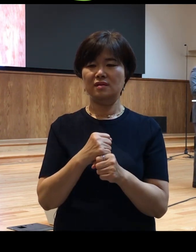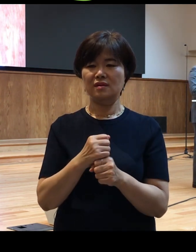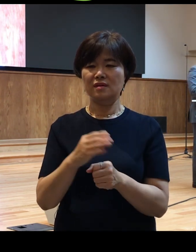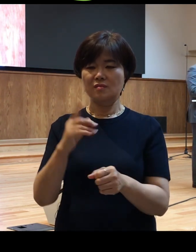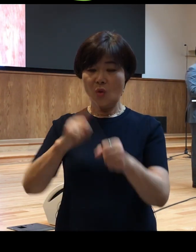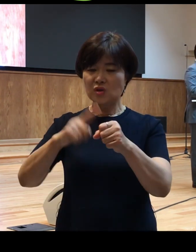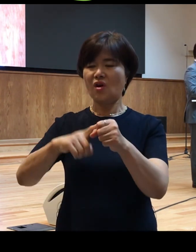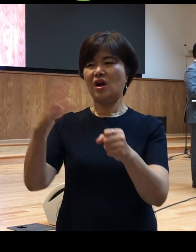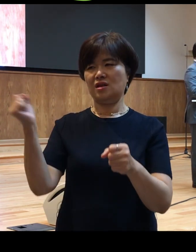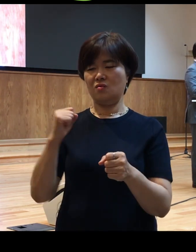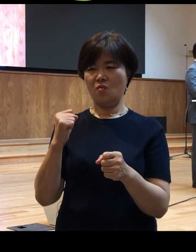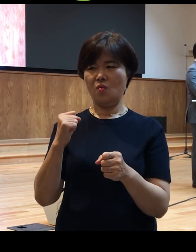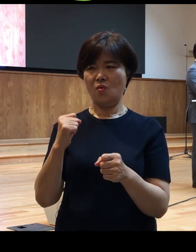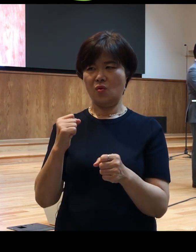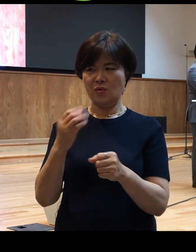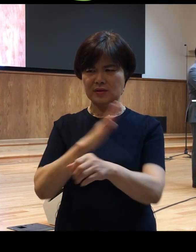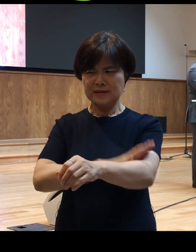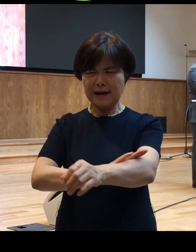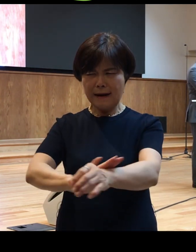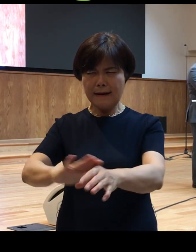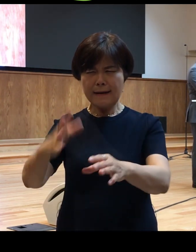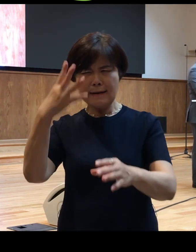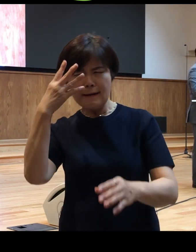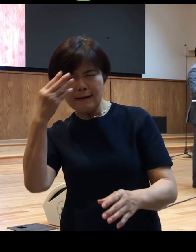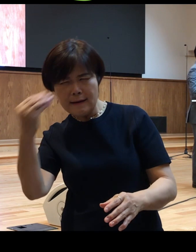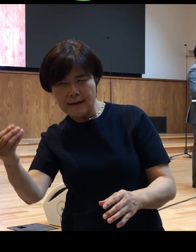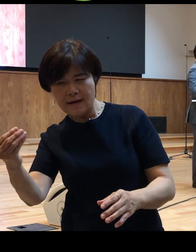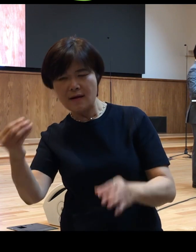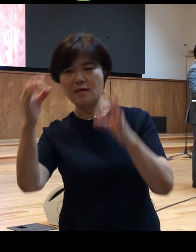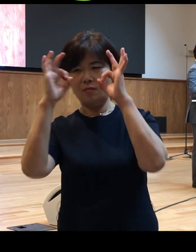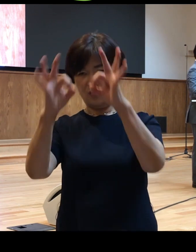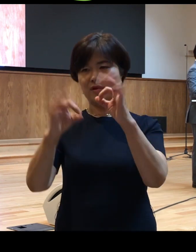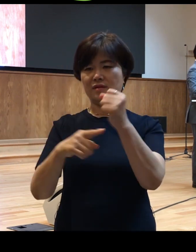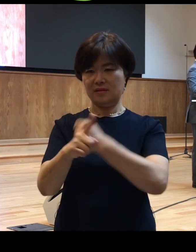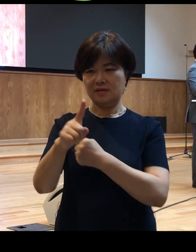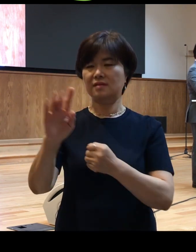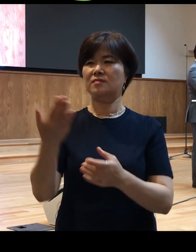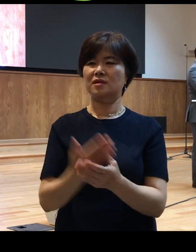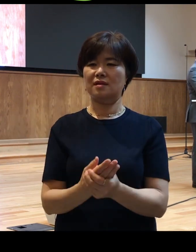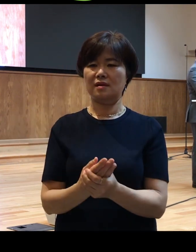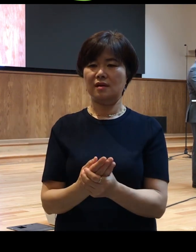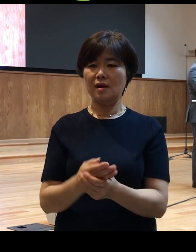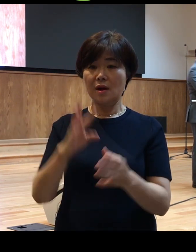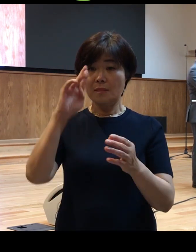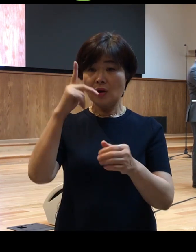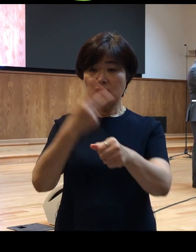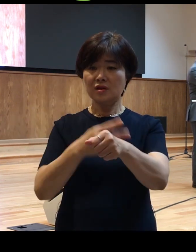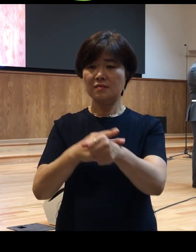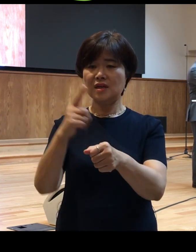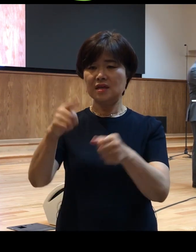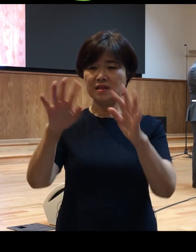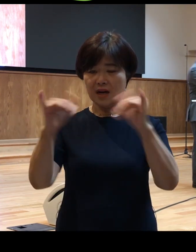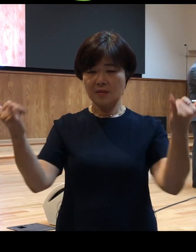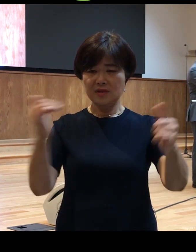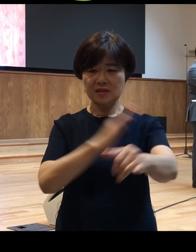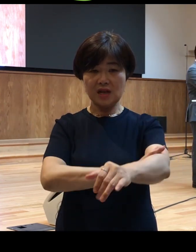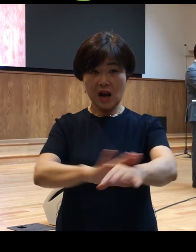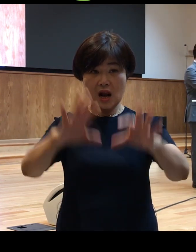집중해서 보다 그런 의미를 가지고 있어요 그럼 바울이 이 사람을 주목했다 라고 이야기하는데